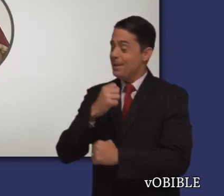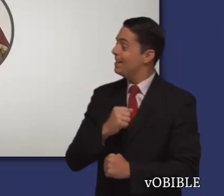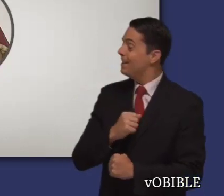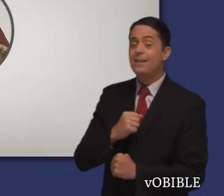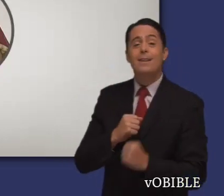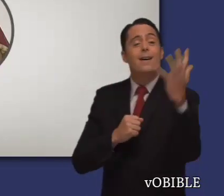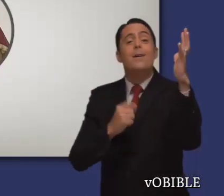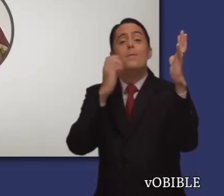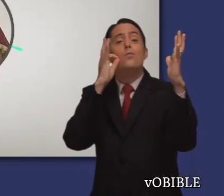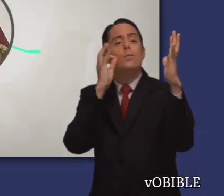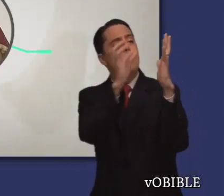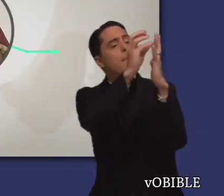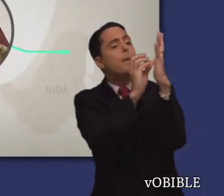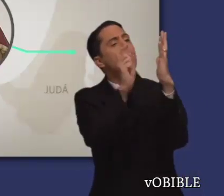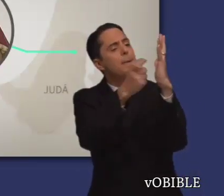sicómoros.